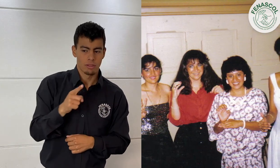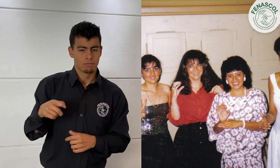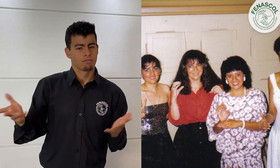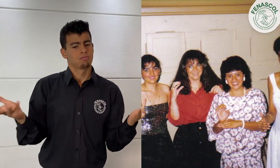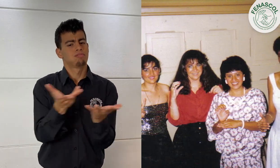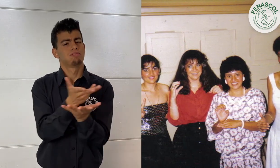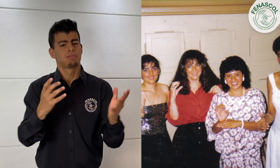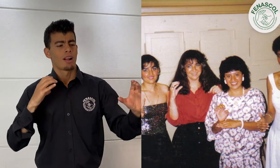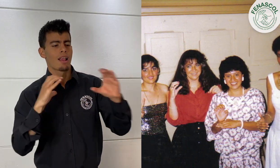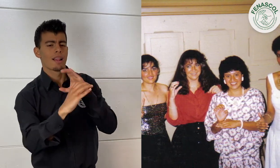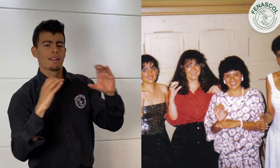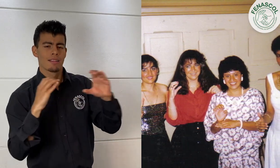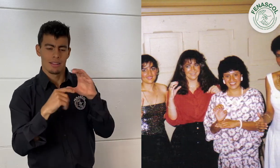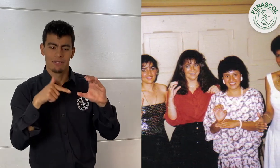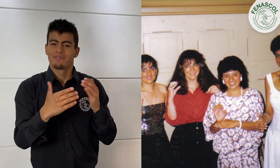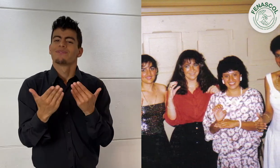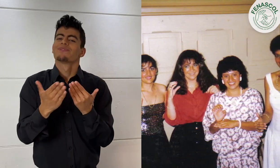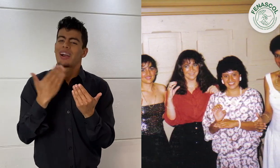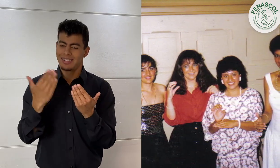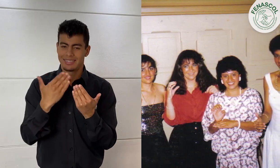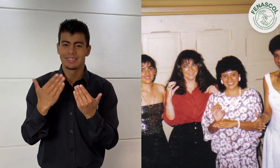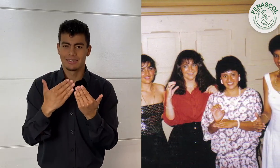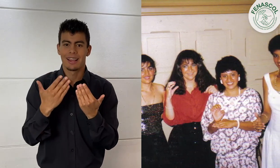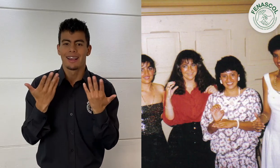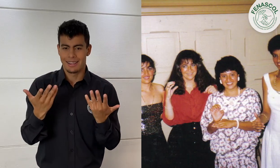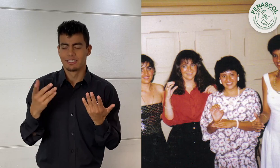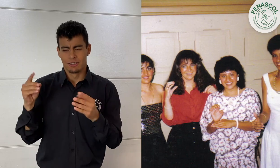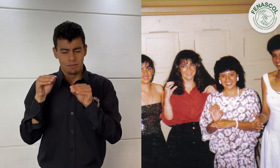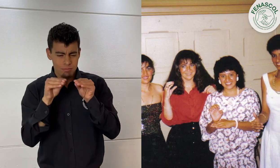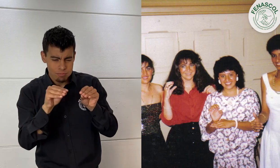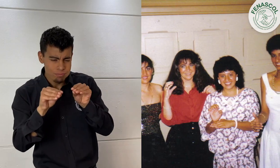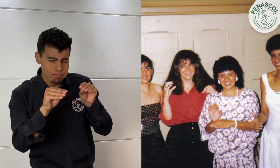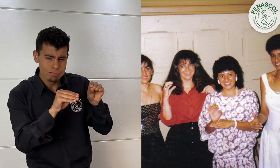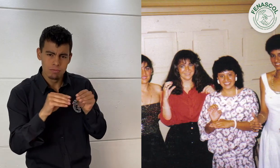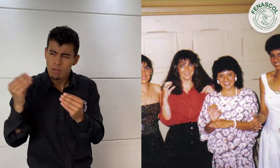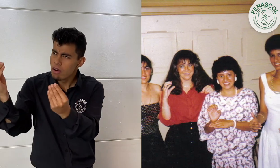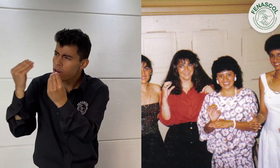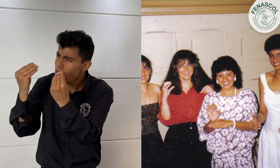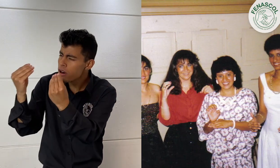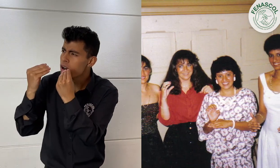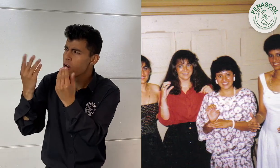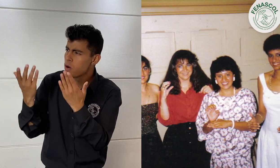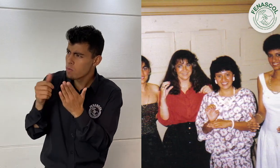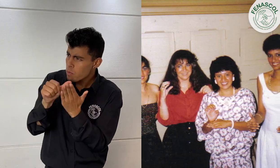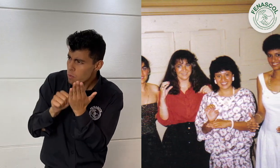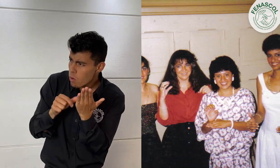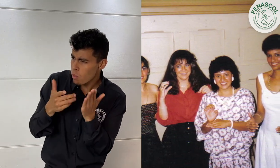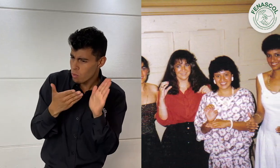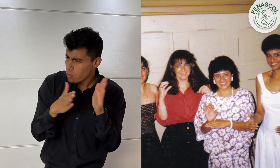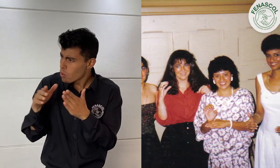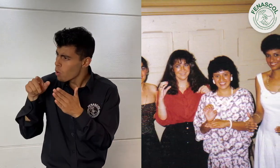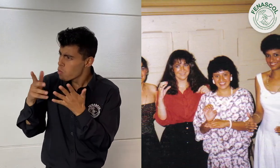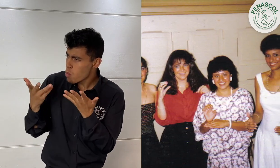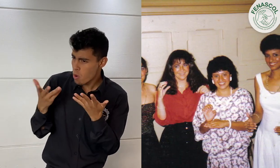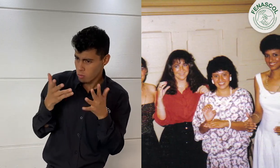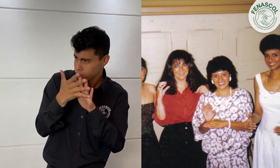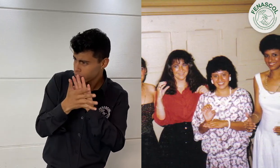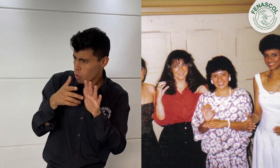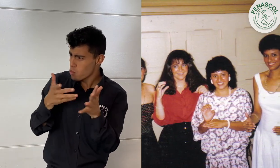comunicación entre personas sordas y oyentes. Patricia y Margarita recibieron la capacitación y al llegar a